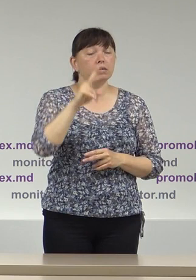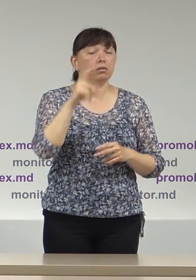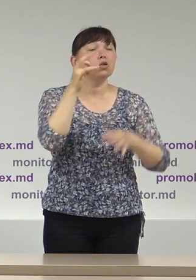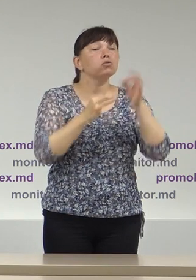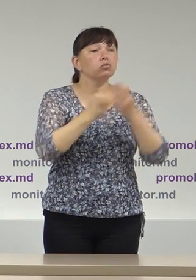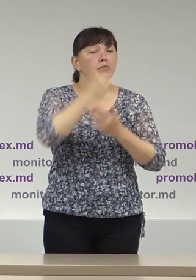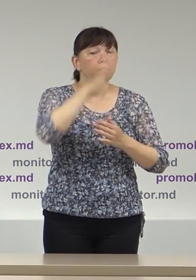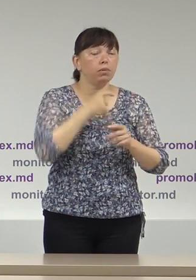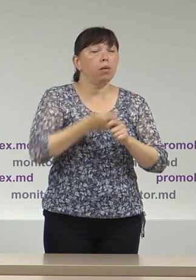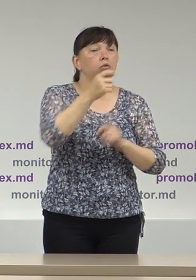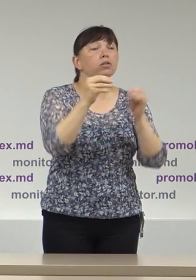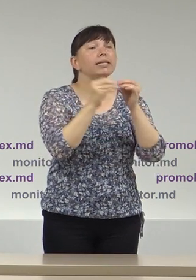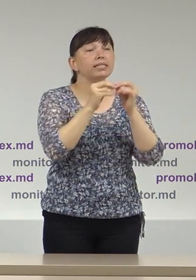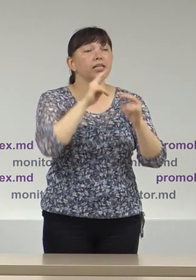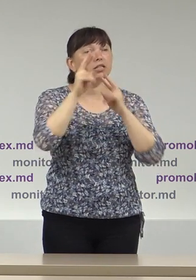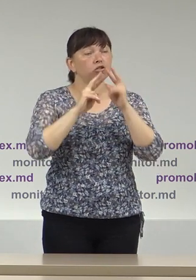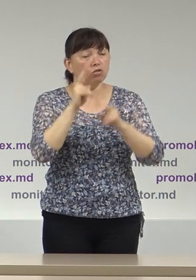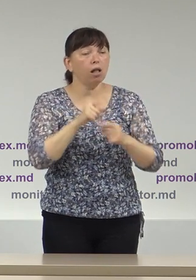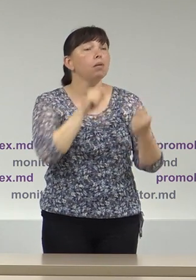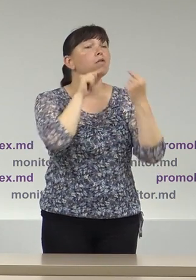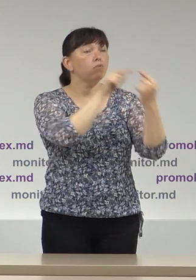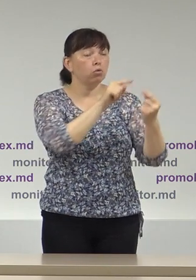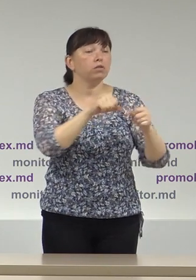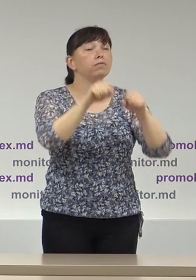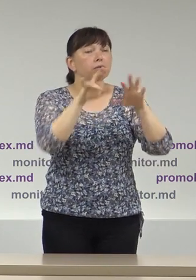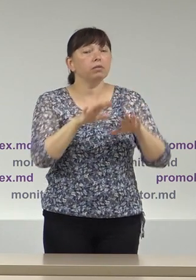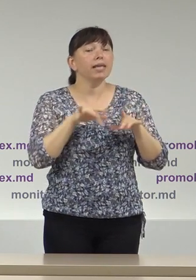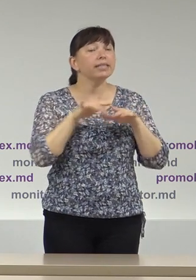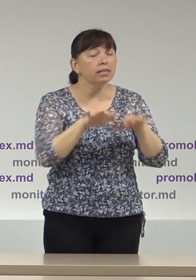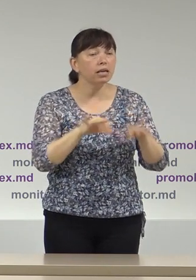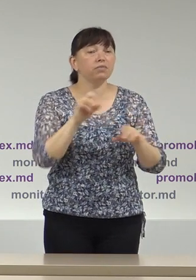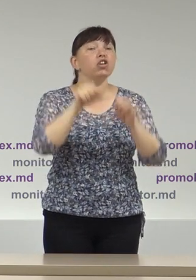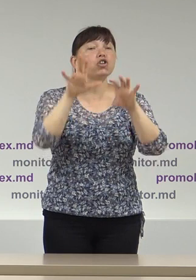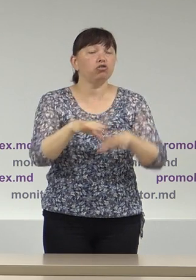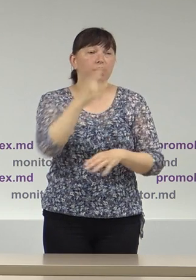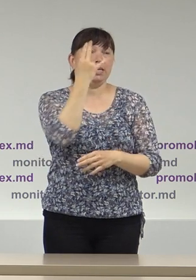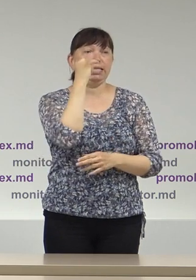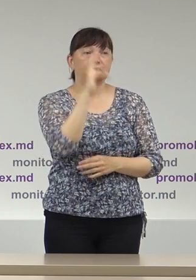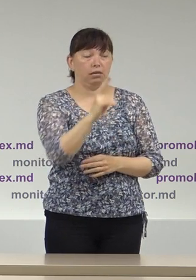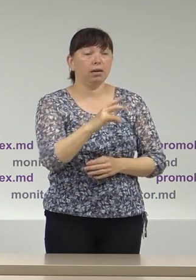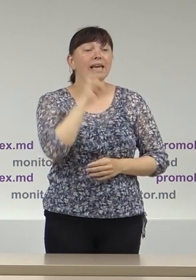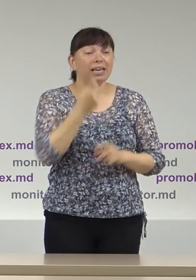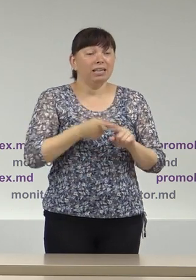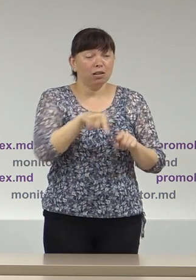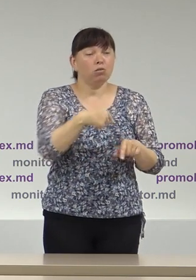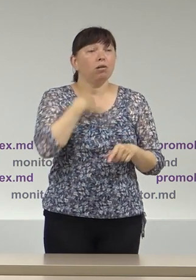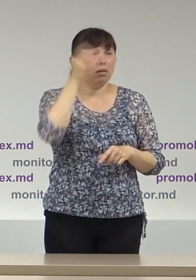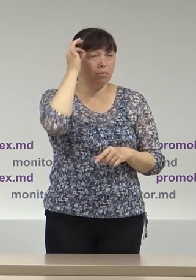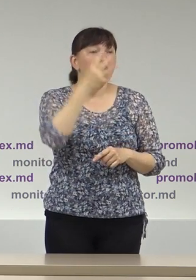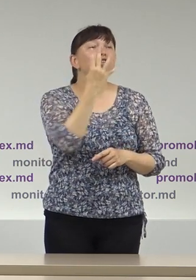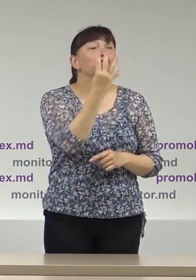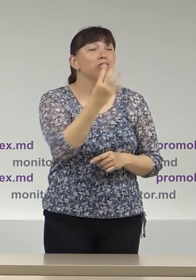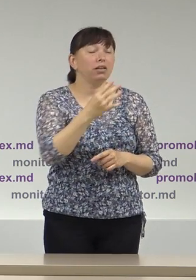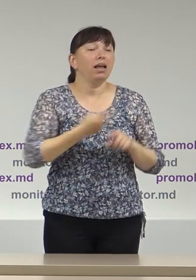cel puțin zece contestații împotriva acțiunilor și cotărârilor cec. Dintre acestea, reamintind, patru